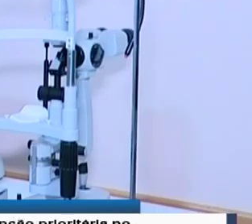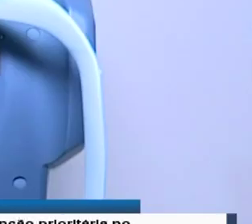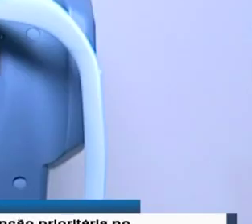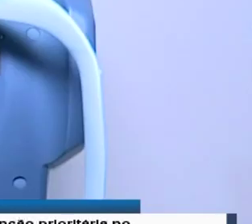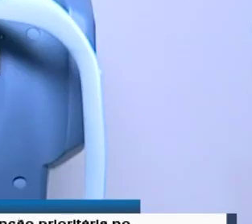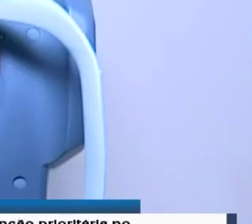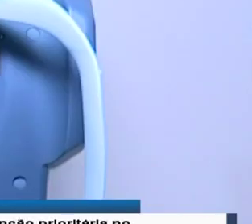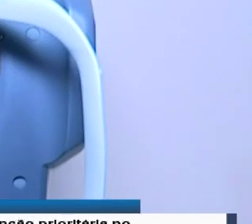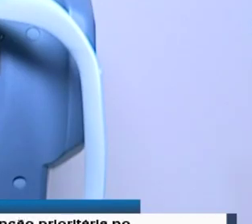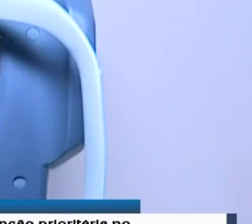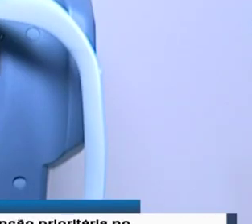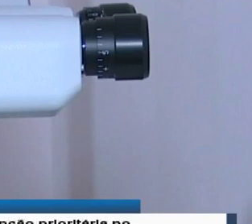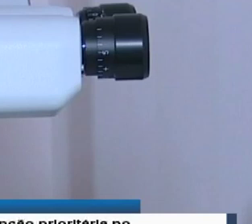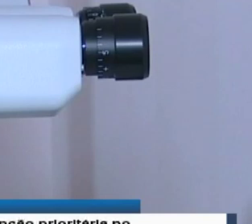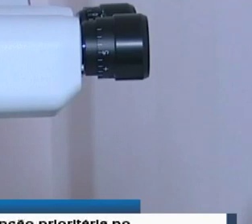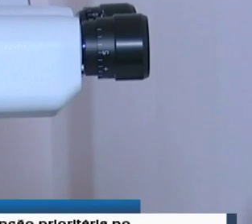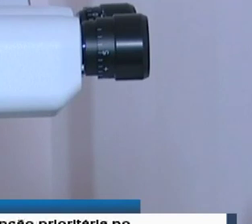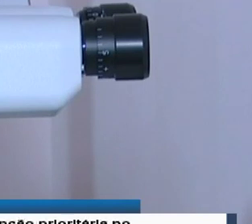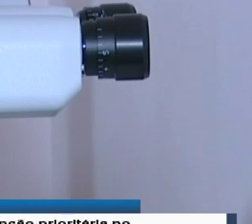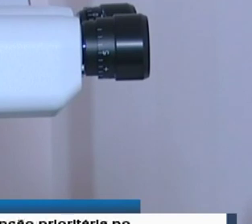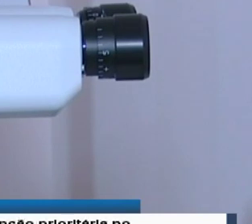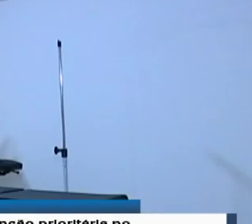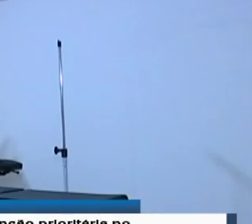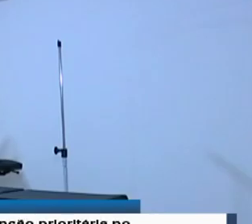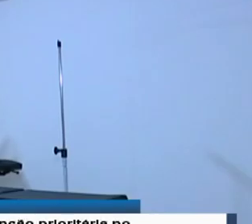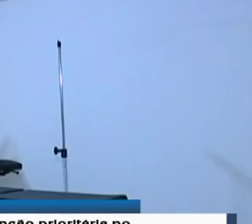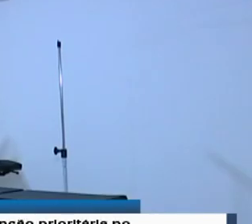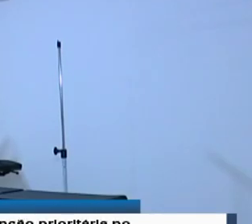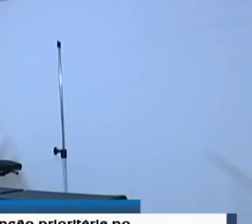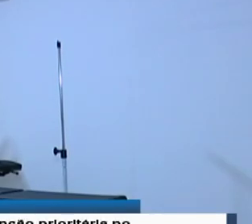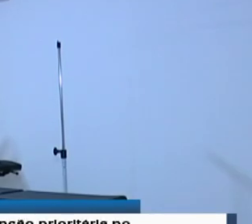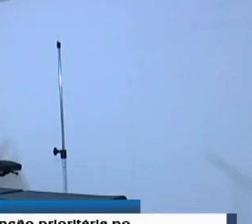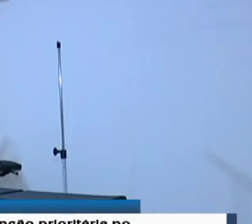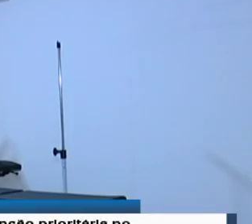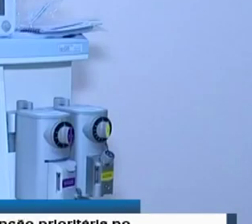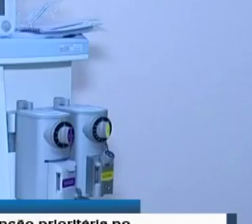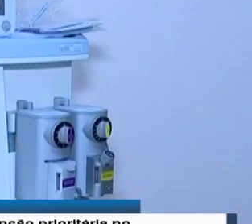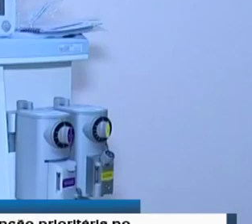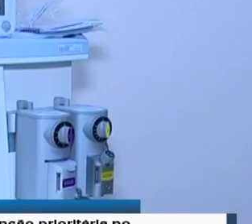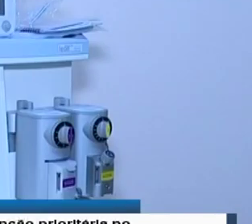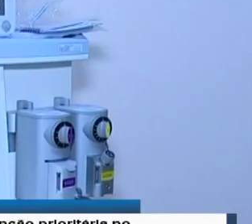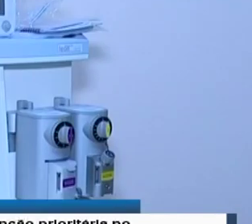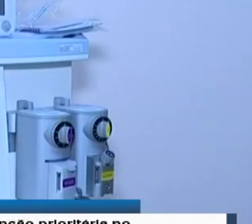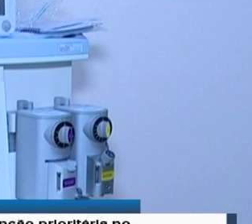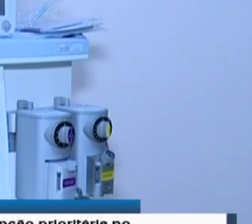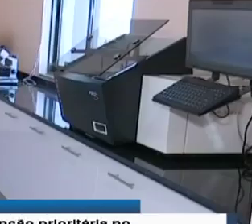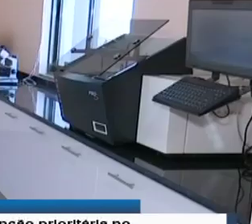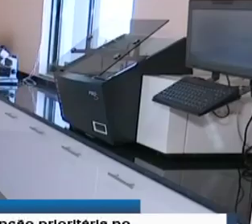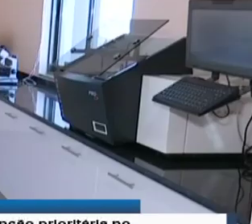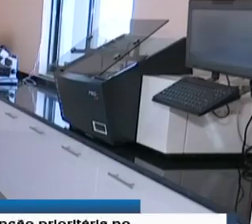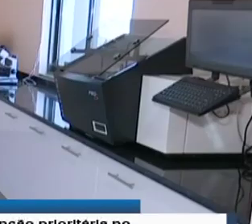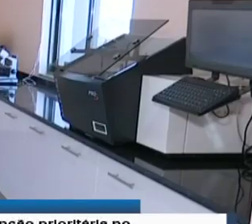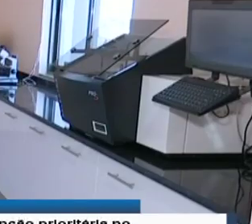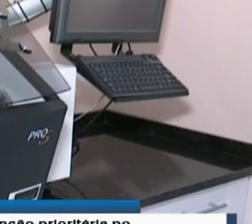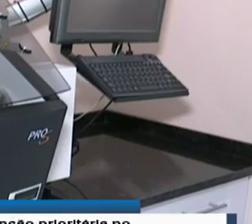prioritária, com construções de infraestruturas em vários municípios, conforme avançou o Primeiro-Ministro na apresentação das